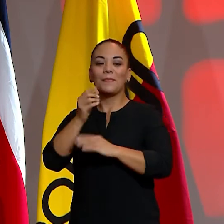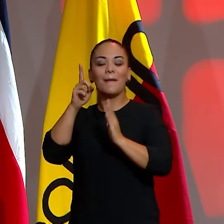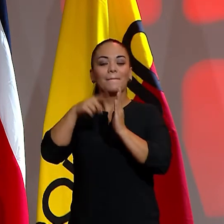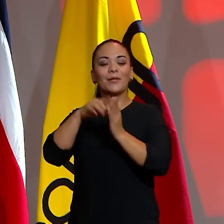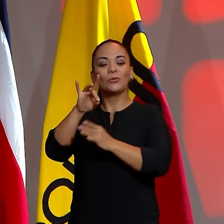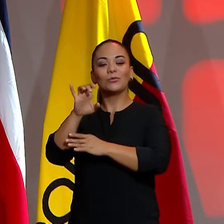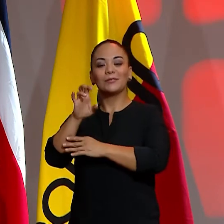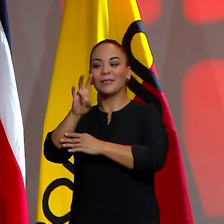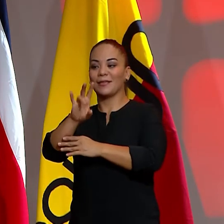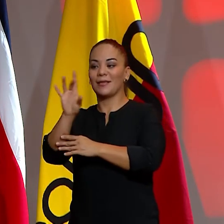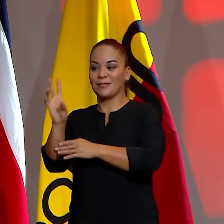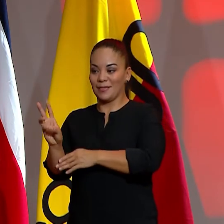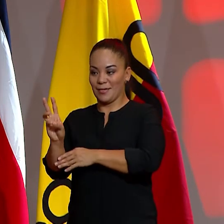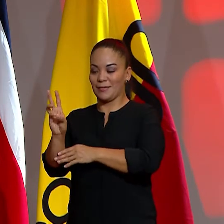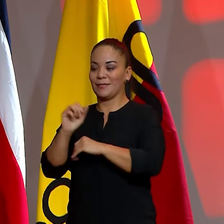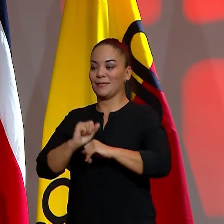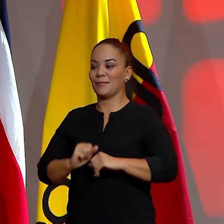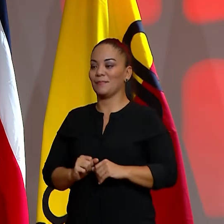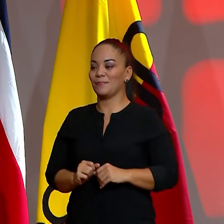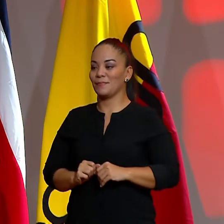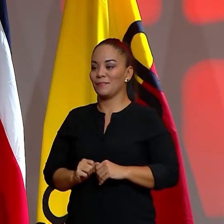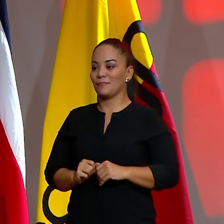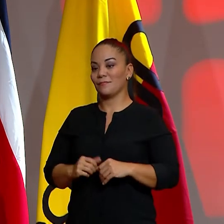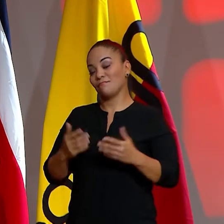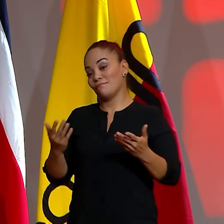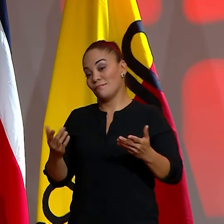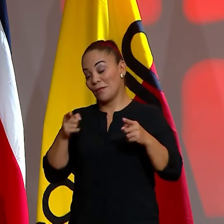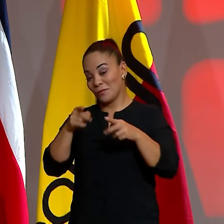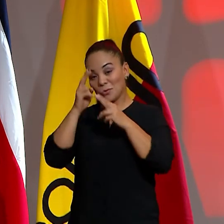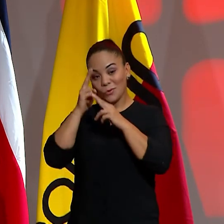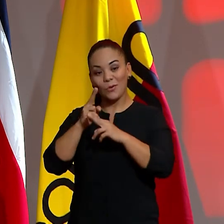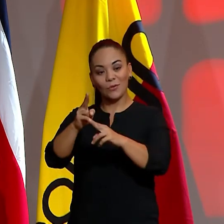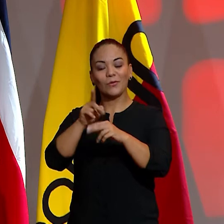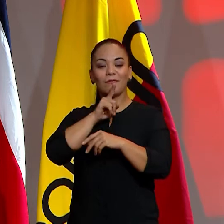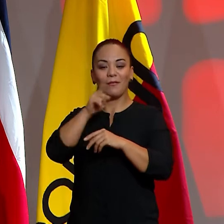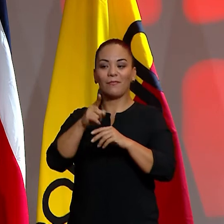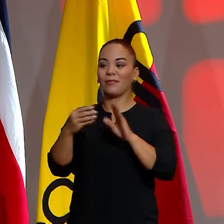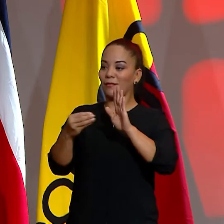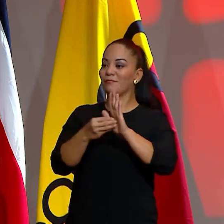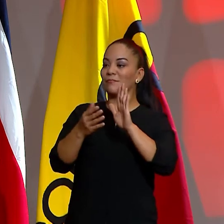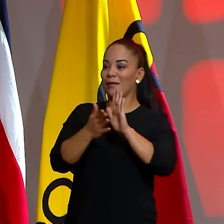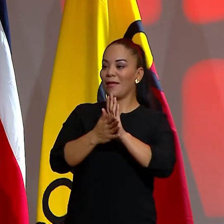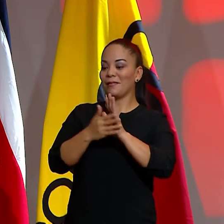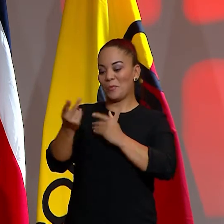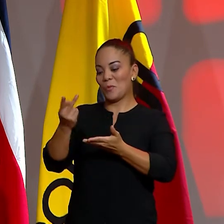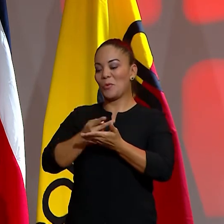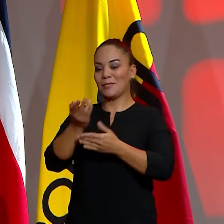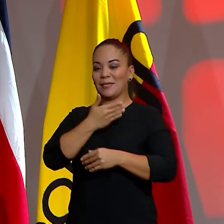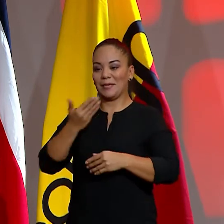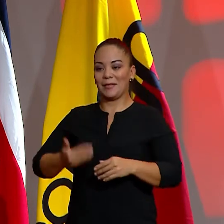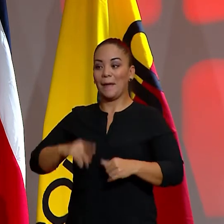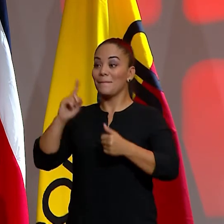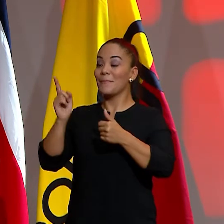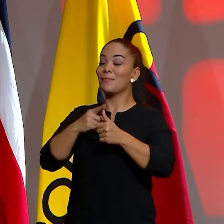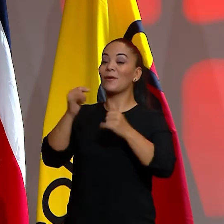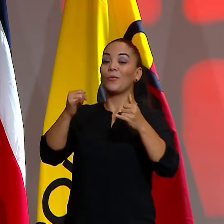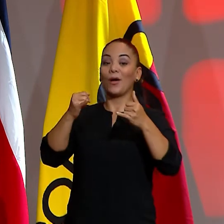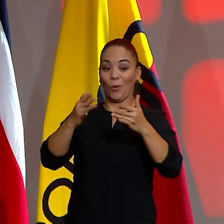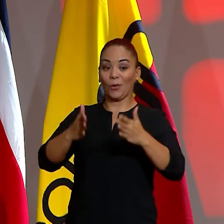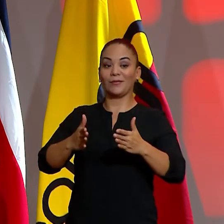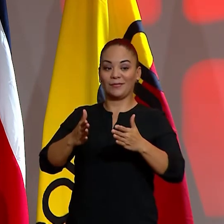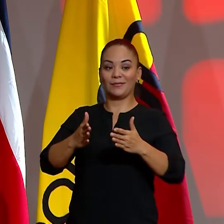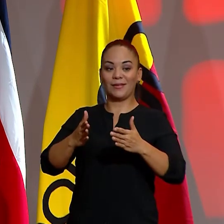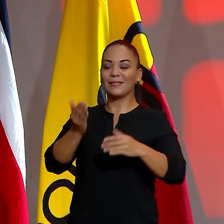1876 y eso es un honor que queda en la provincia de Heredia. El primer futbolista de la historia es